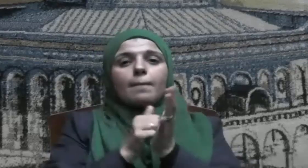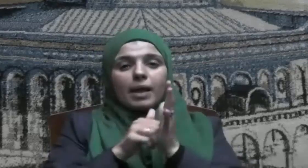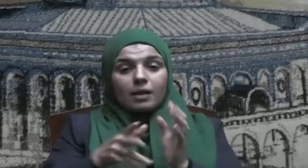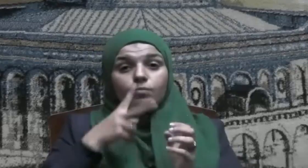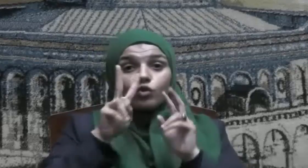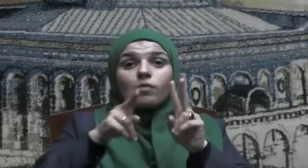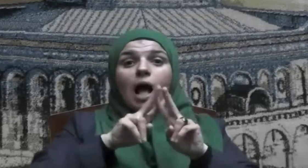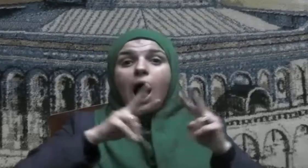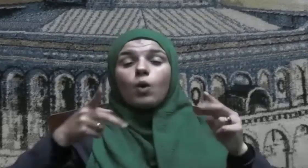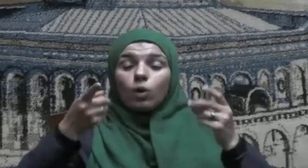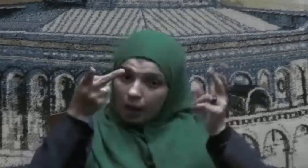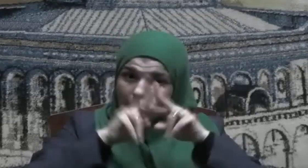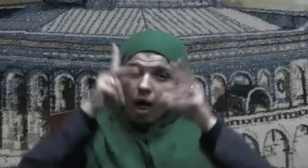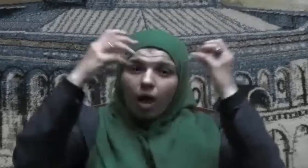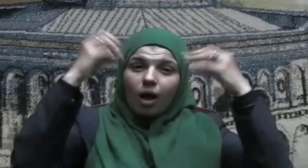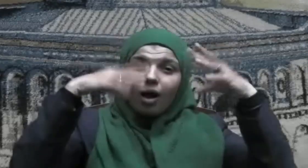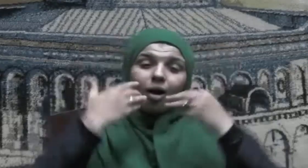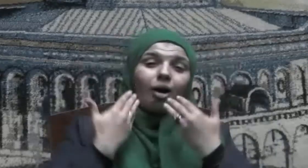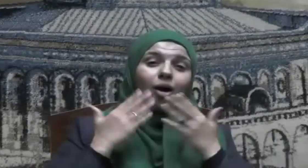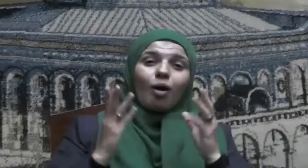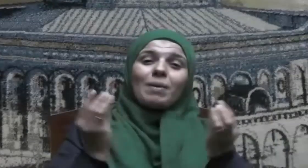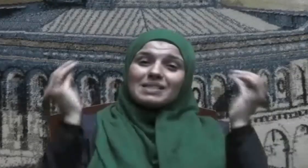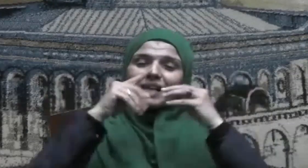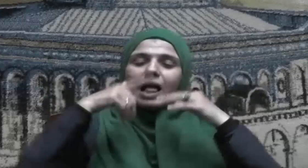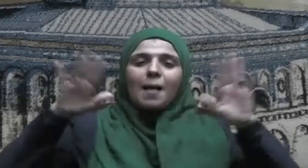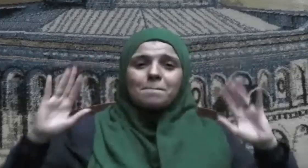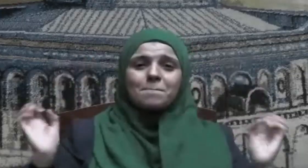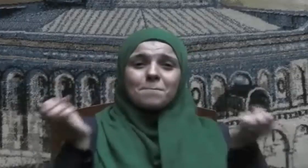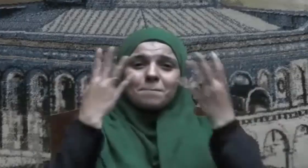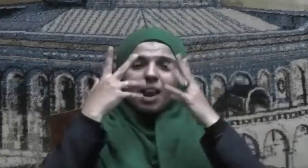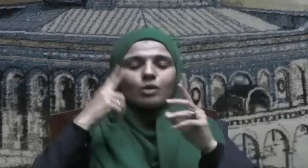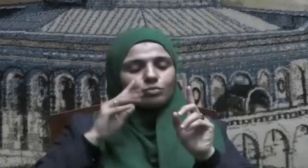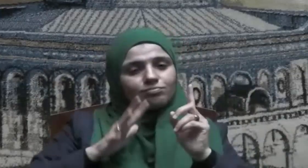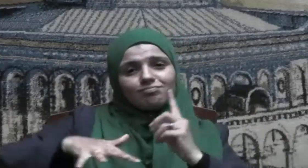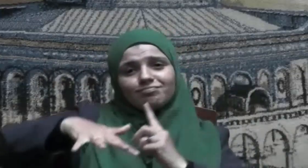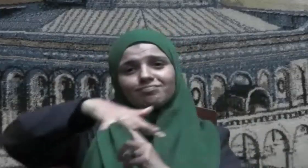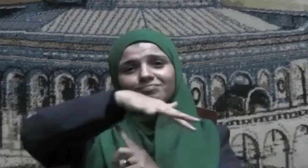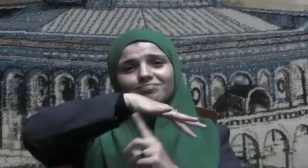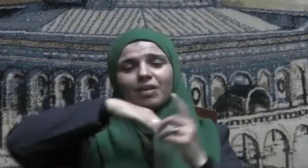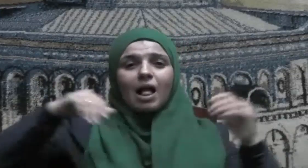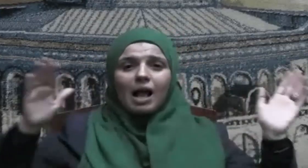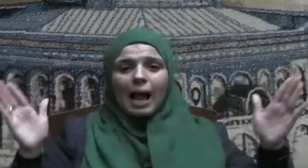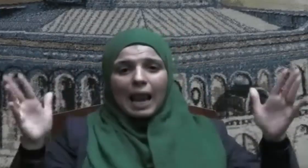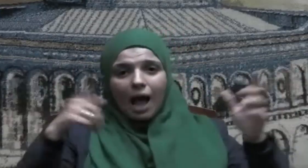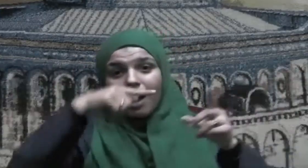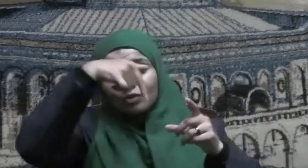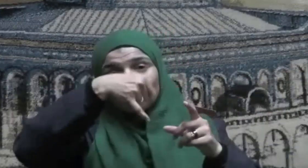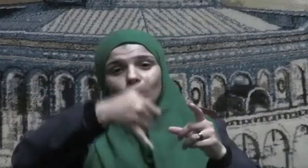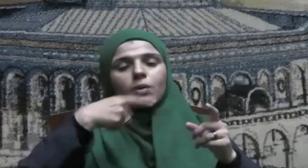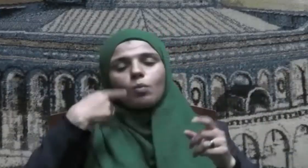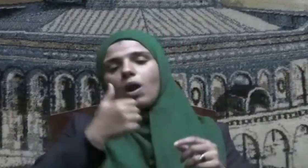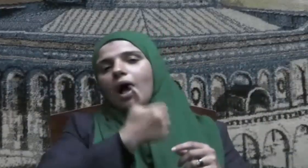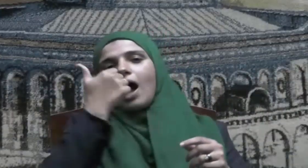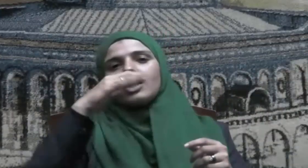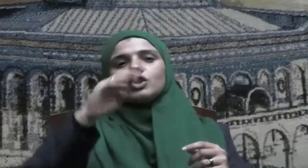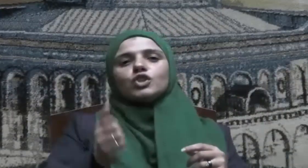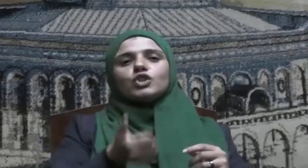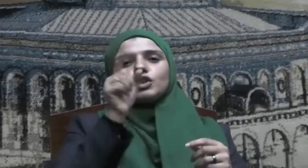كرامة أيضا أن الملكة تضلّه بأجنحتها وعن جابر رضي الله